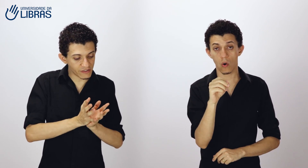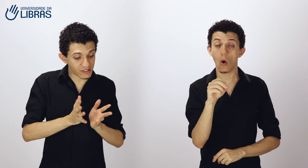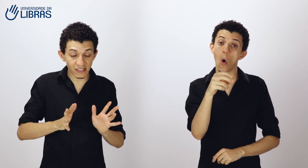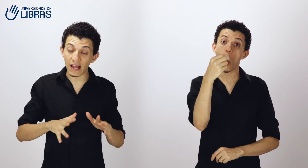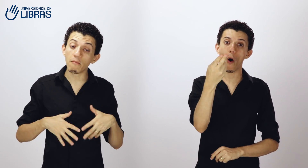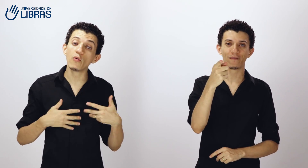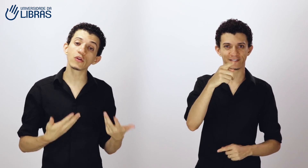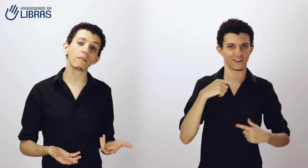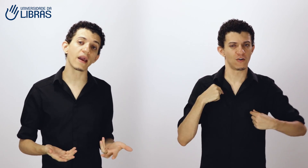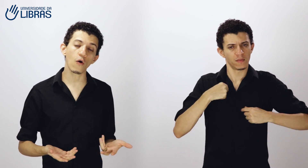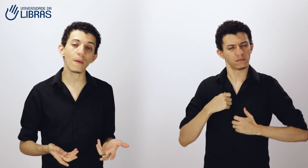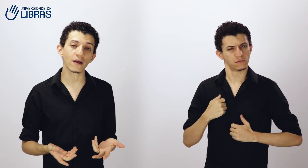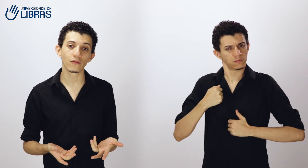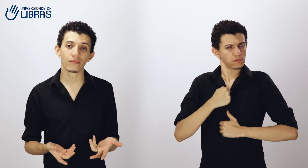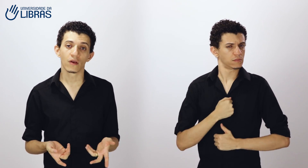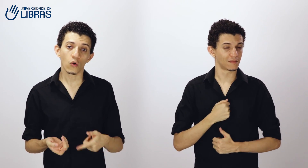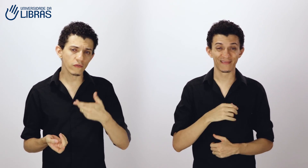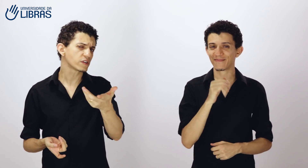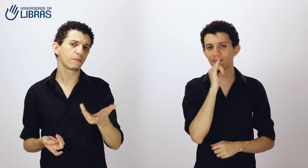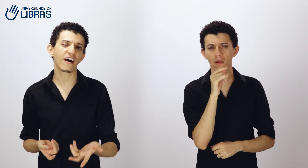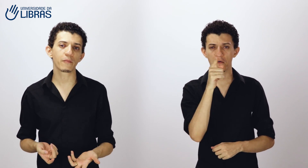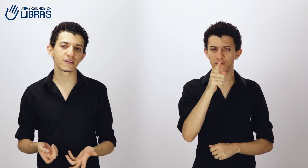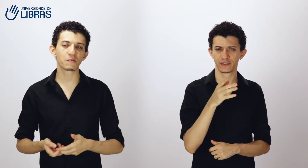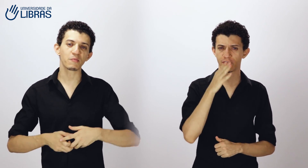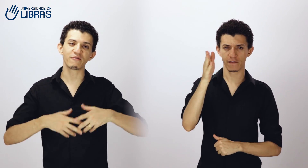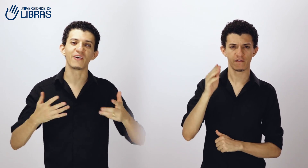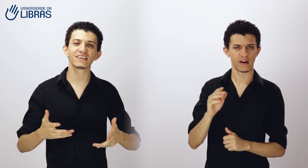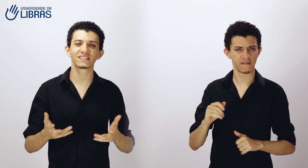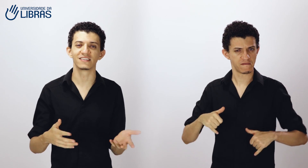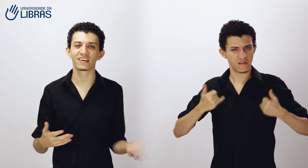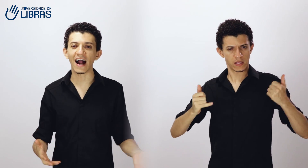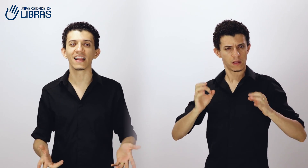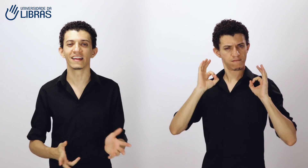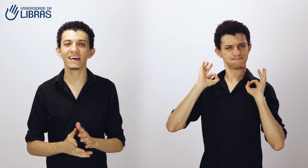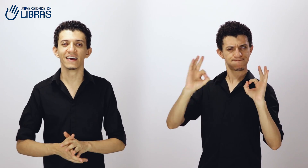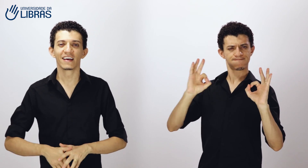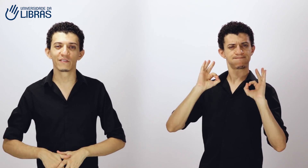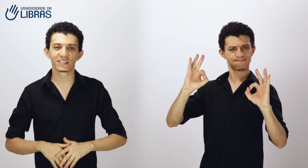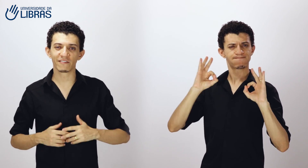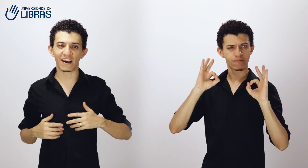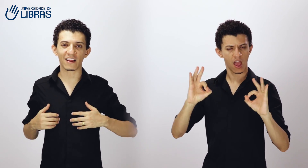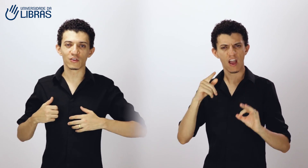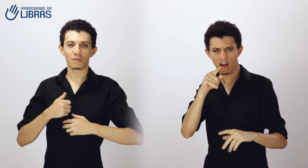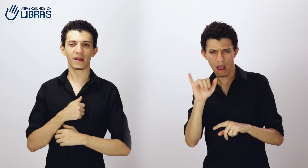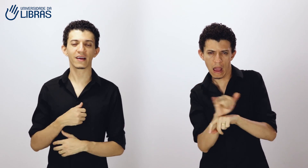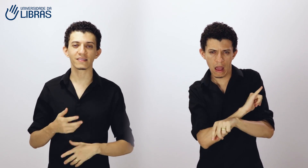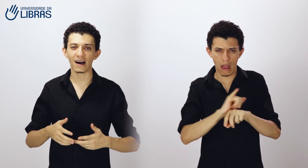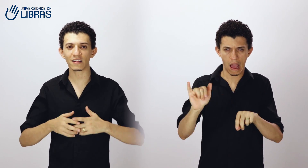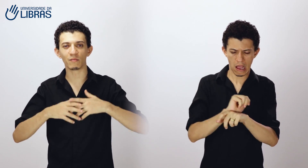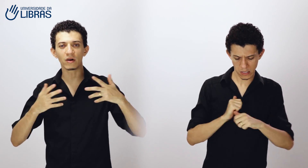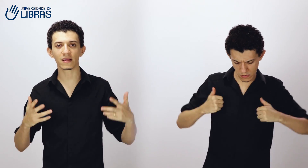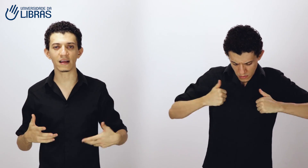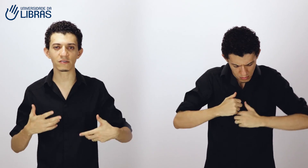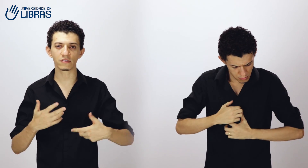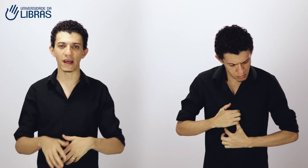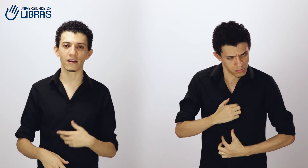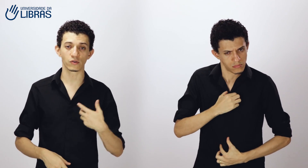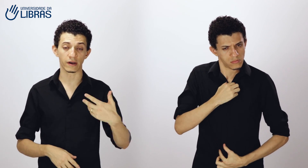de você estar muito bem arrumado. Quando você vai, por exemplo, para uma festa de gala, né? Que você vai lá todo emperequetado, bota lá seu terno, sua